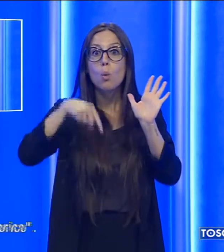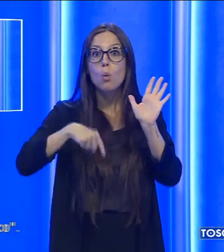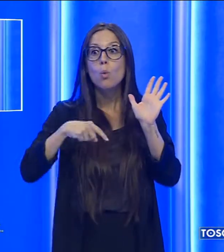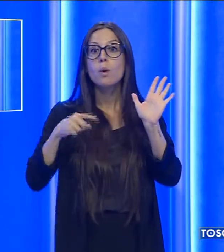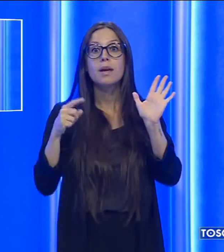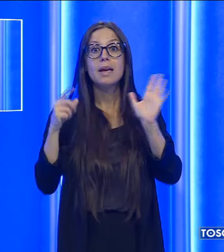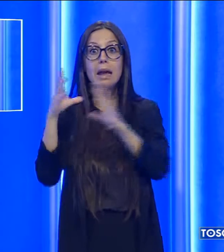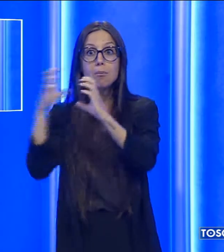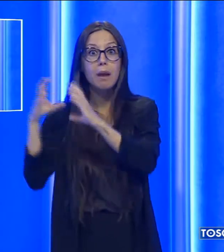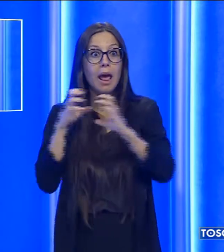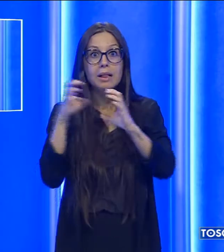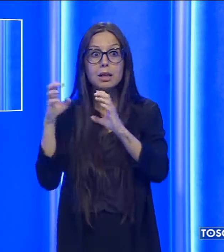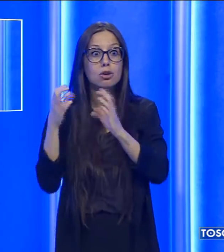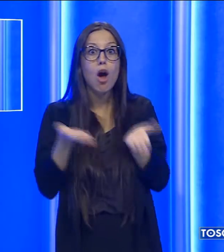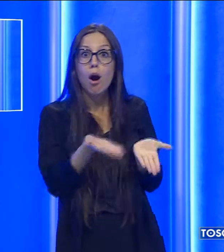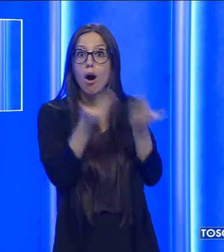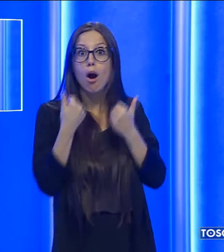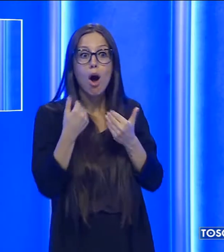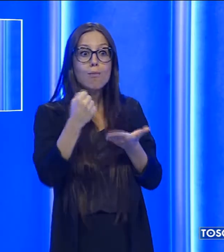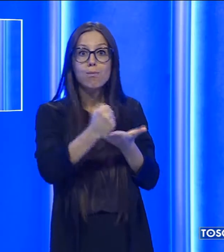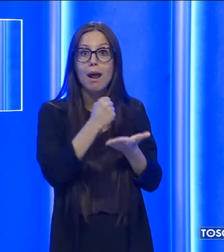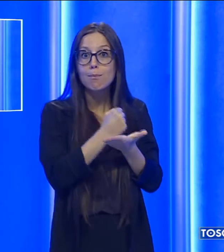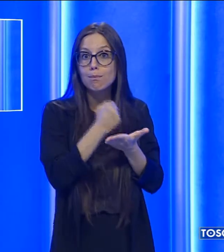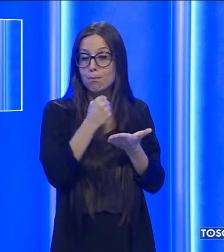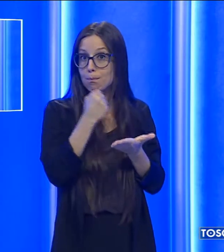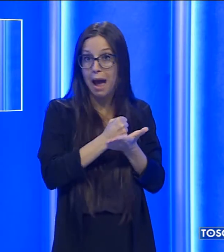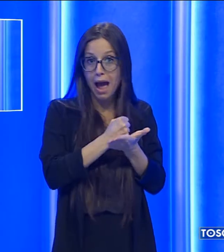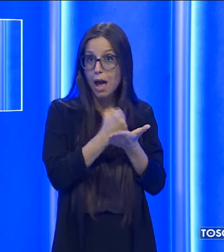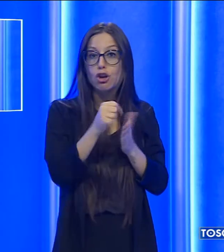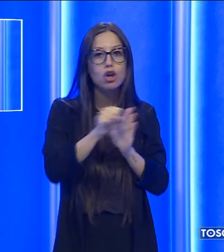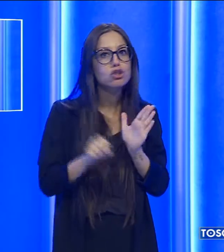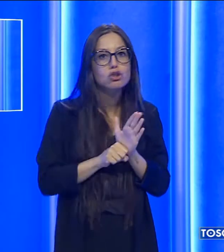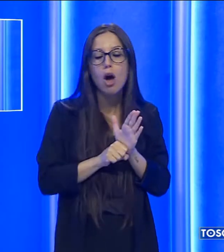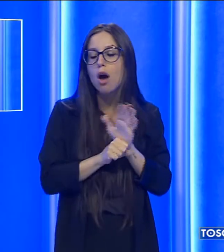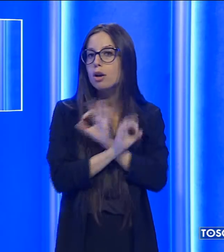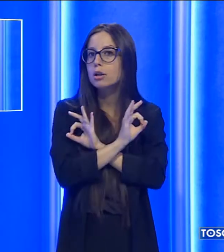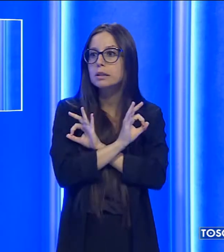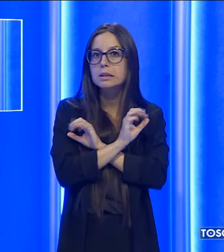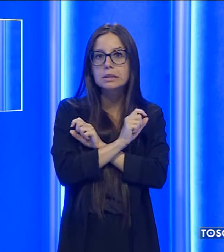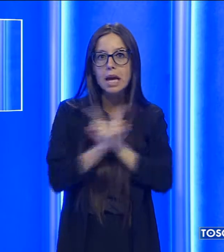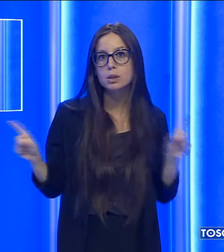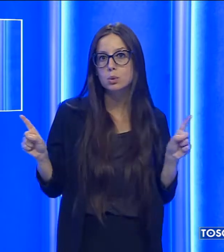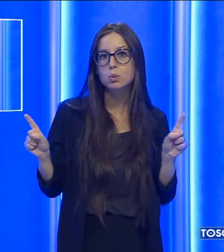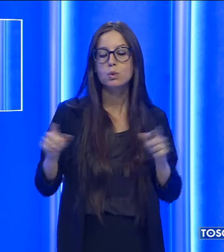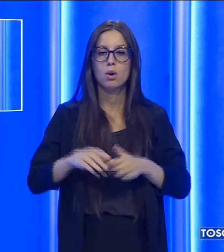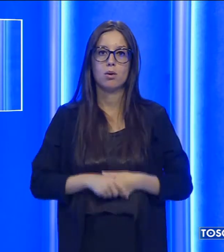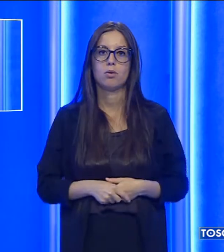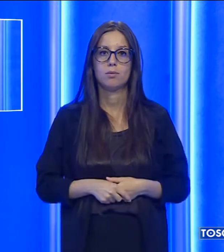uno straccio di imprenditore che abbia la volontà di rilevare questo marchio storico.